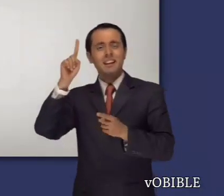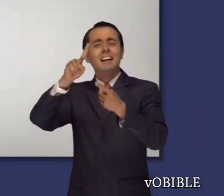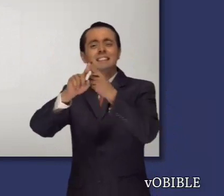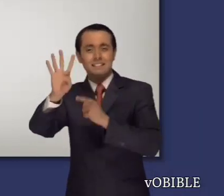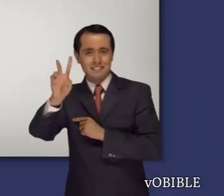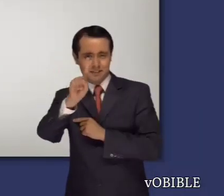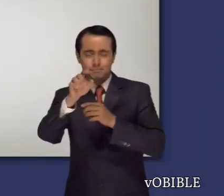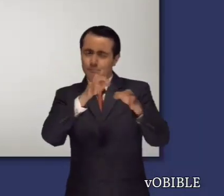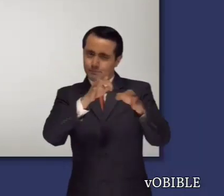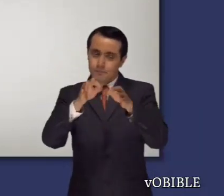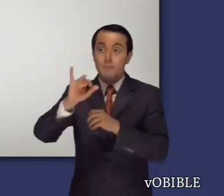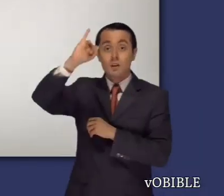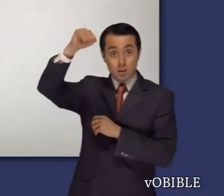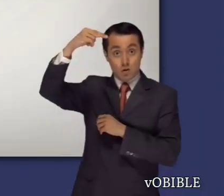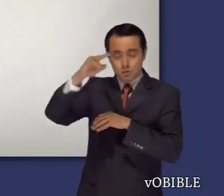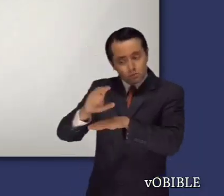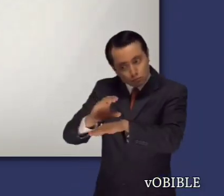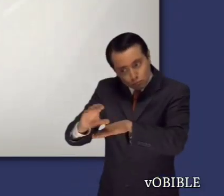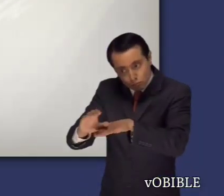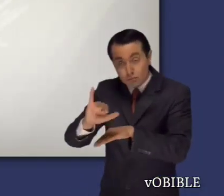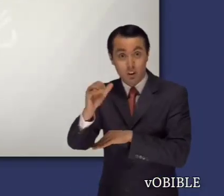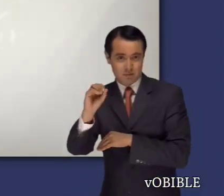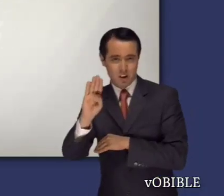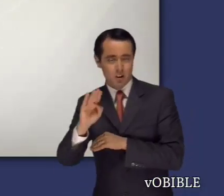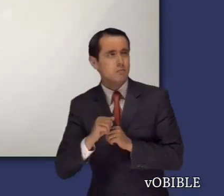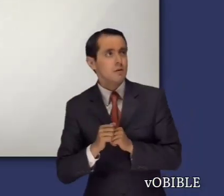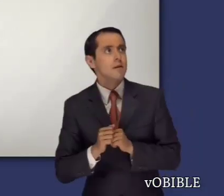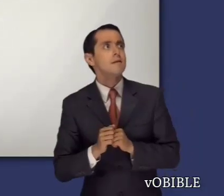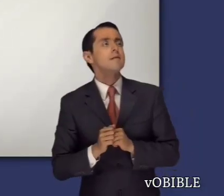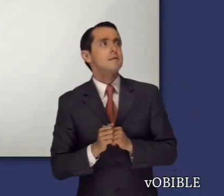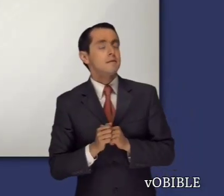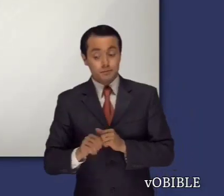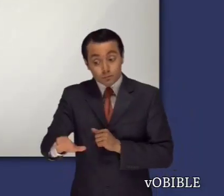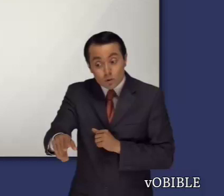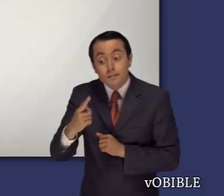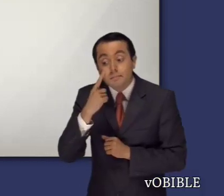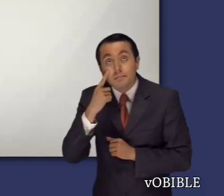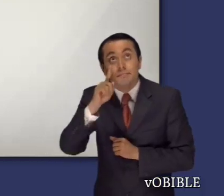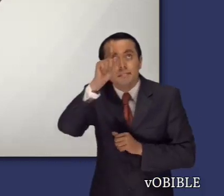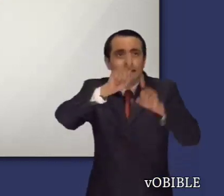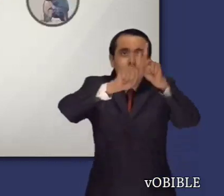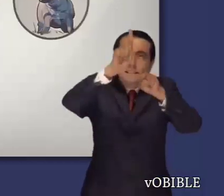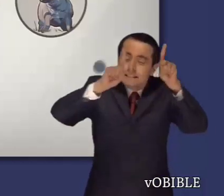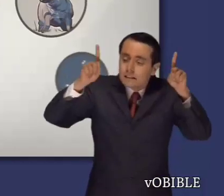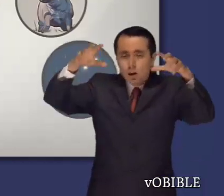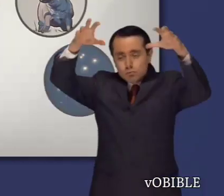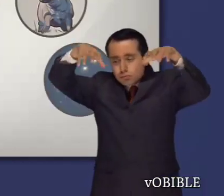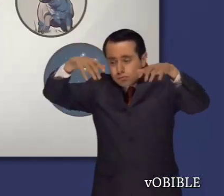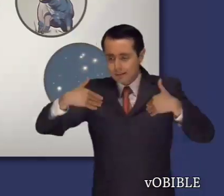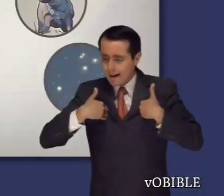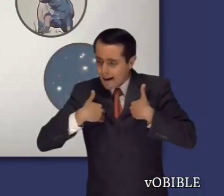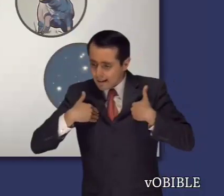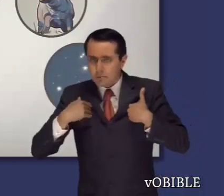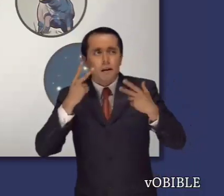En los capítulos 38 a 41, Jehová habla desde una tempestad de viento y corrige la forma de pensar de Job